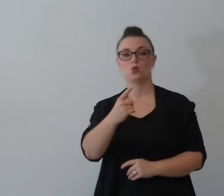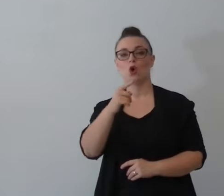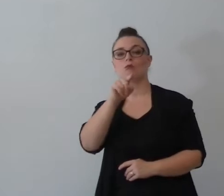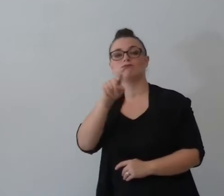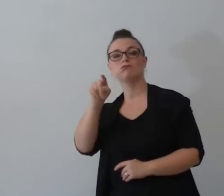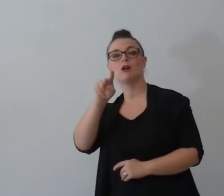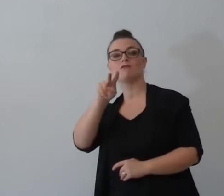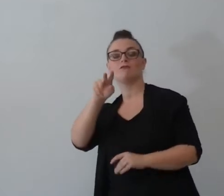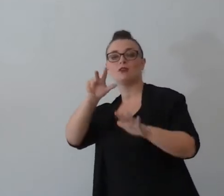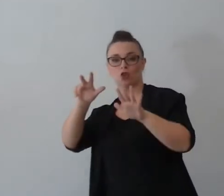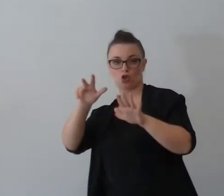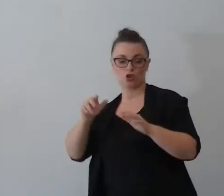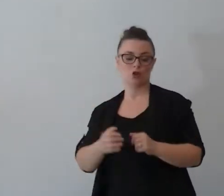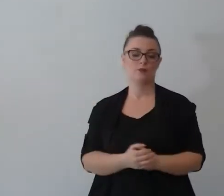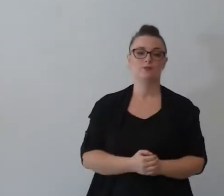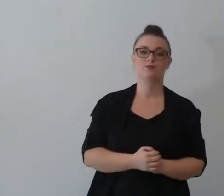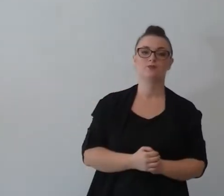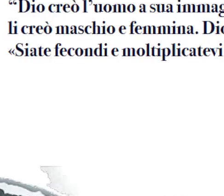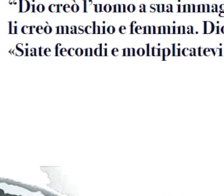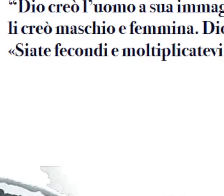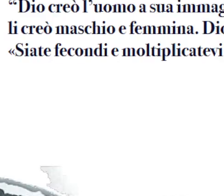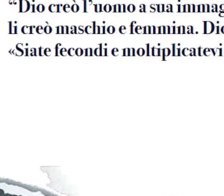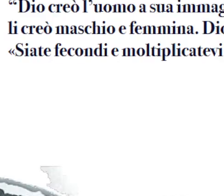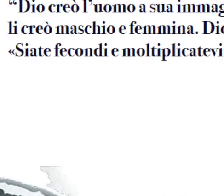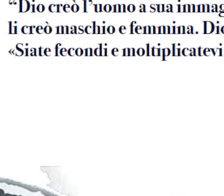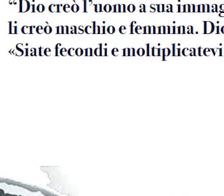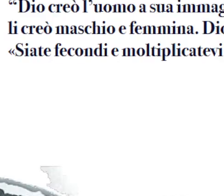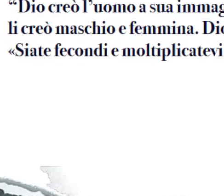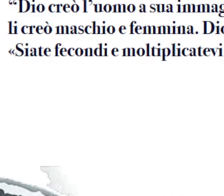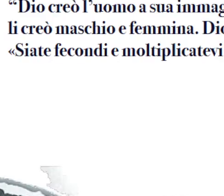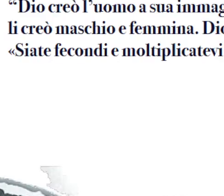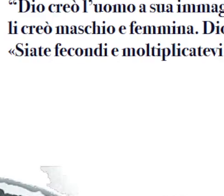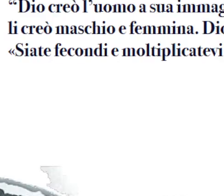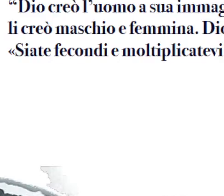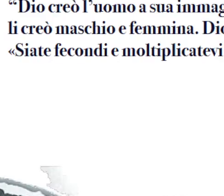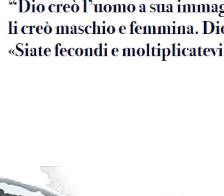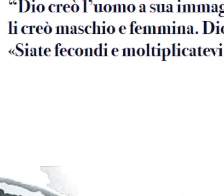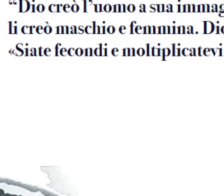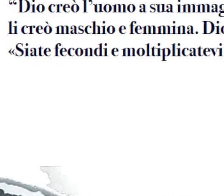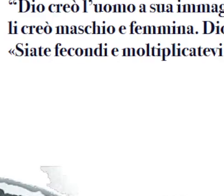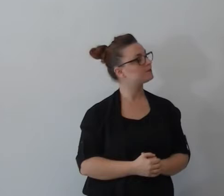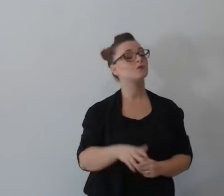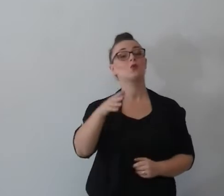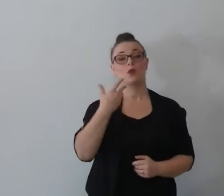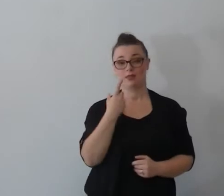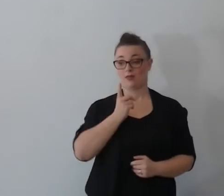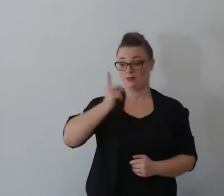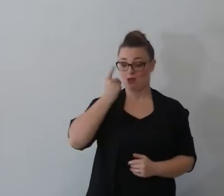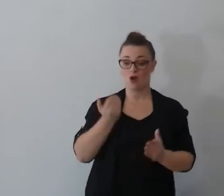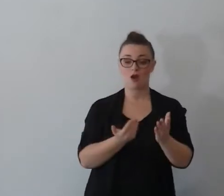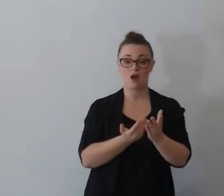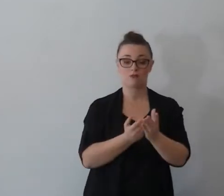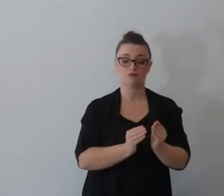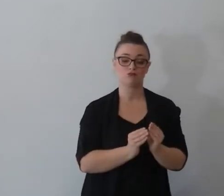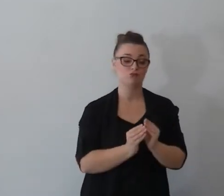Dio creò l'uomo a sue immagini proprio a immagini di Dio Dio li creò maschio e femmina quindi ci hanno